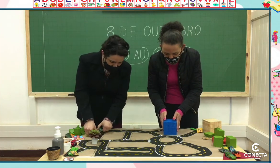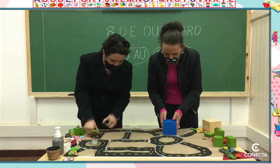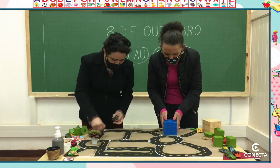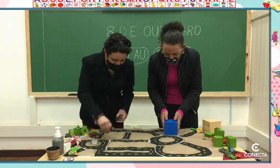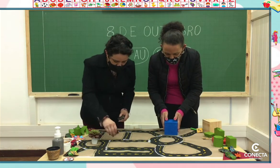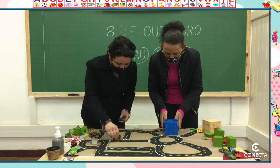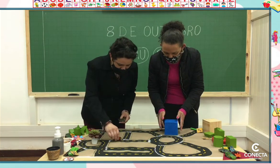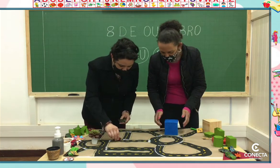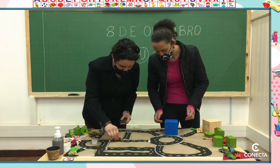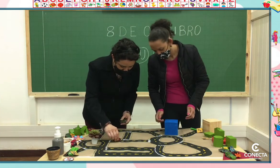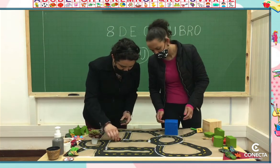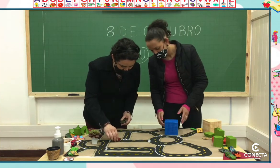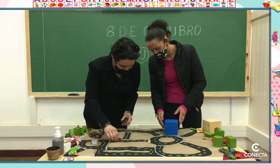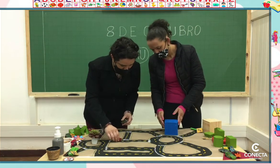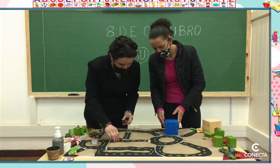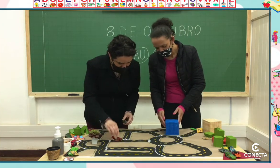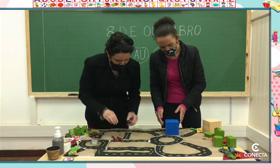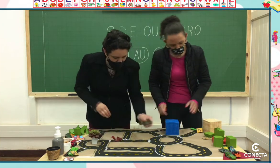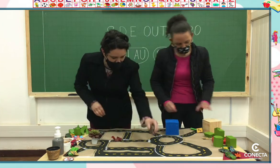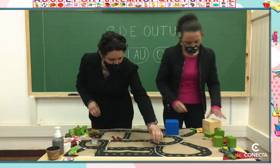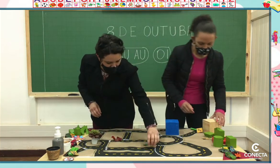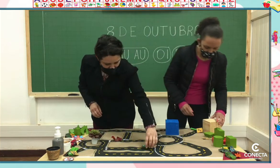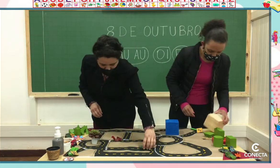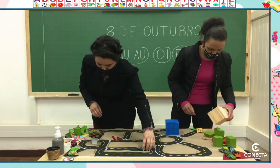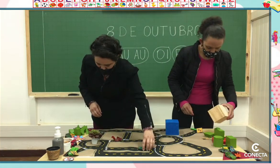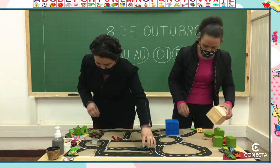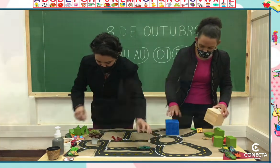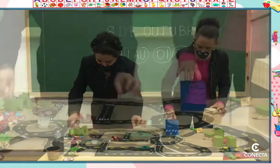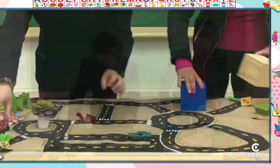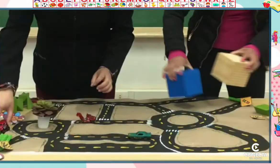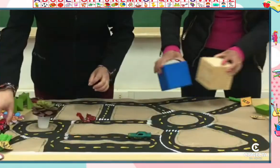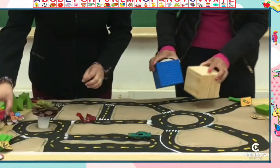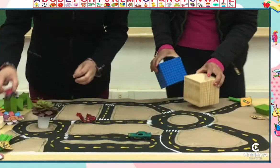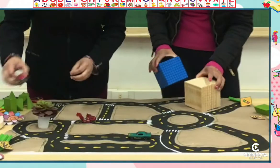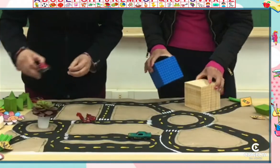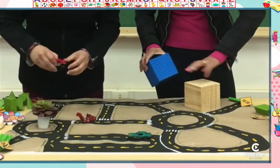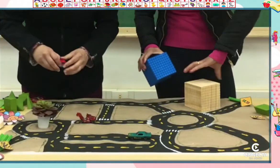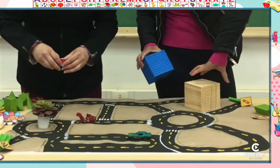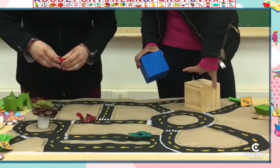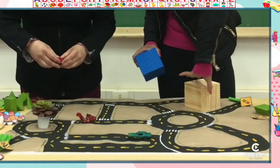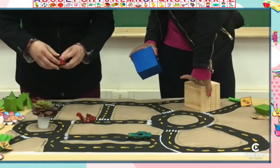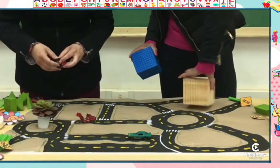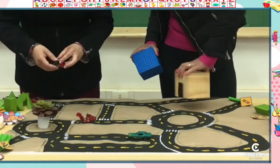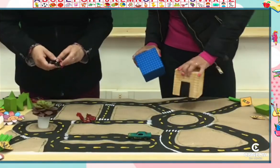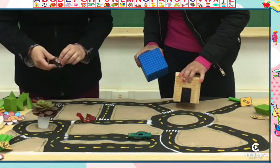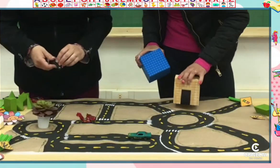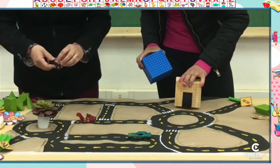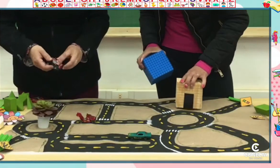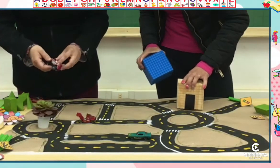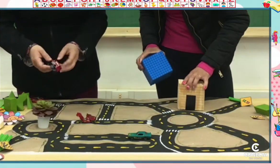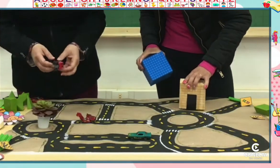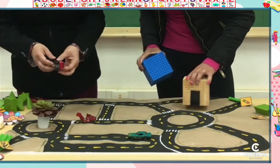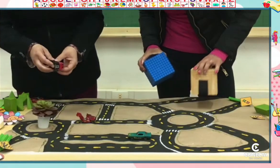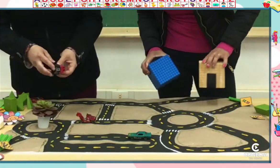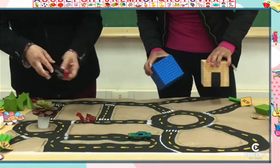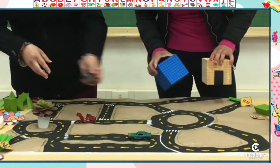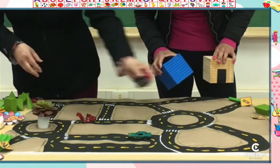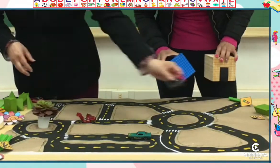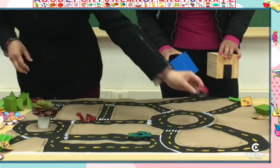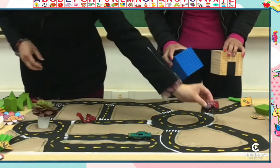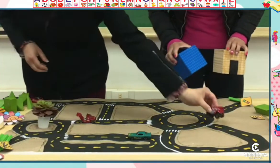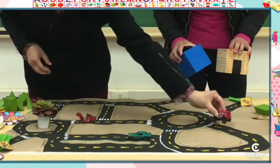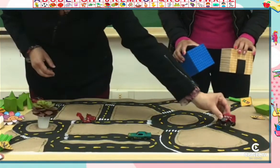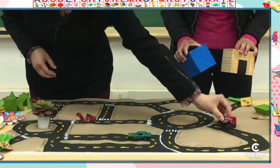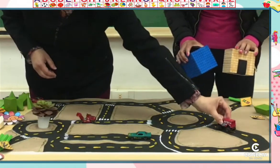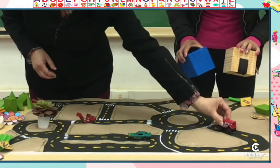posso. Eu vou colocar já uns carros aqui, ó. Vamos aqui. Fazer um prédio. Vamos colocar um prédio aqui,